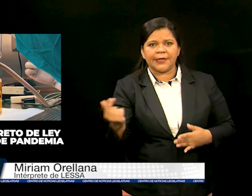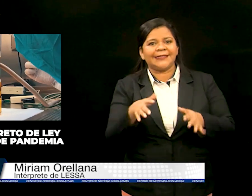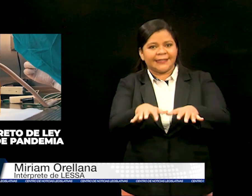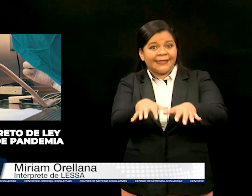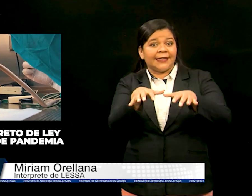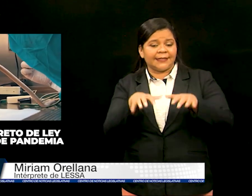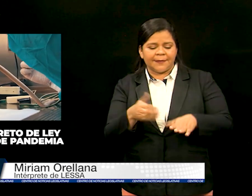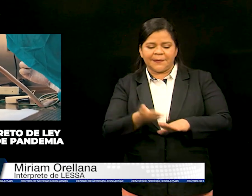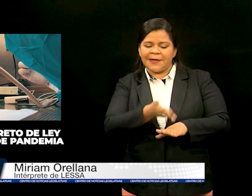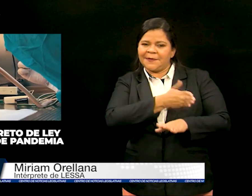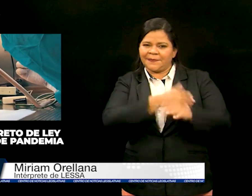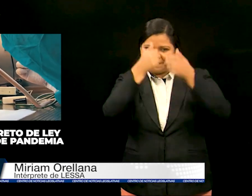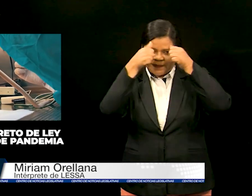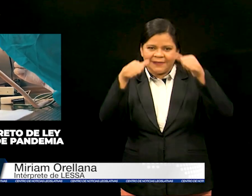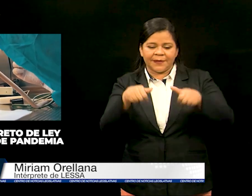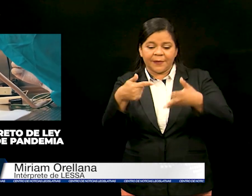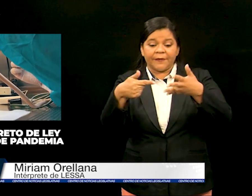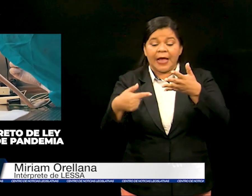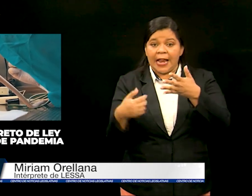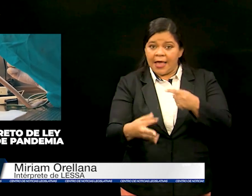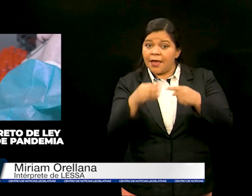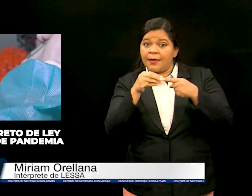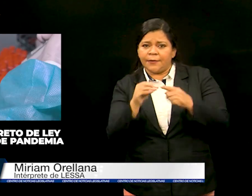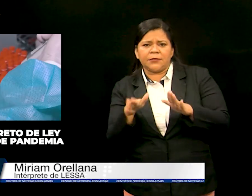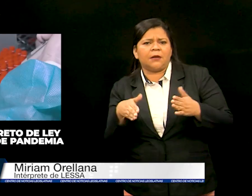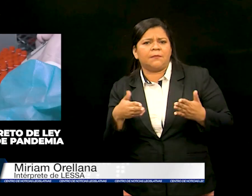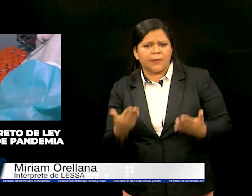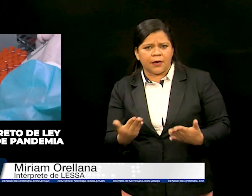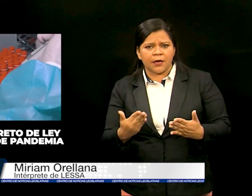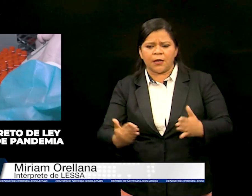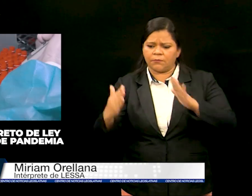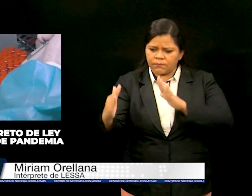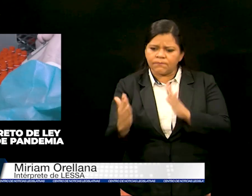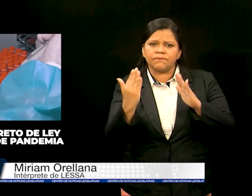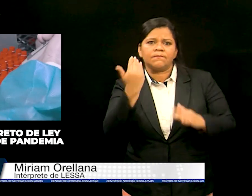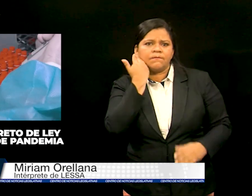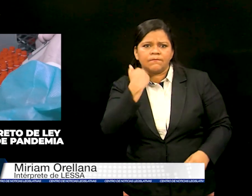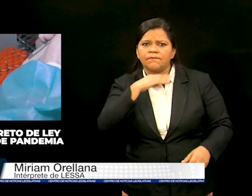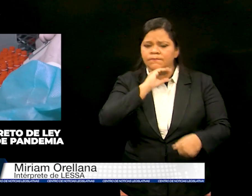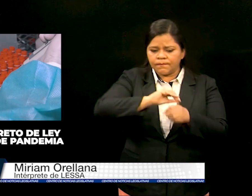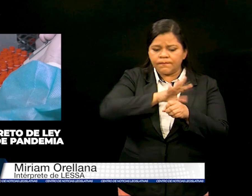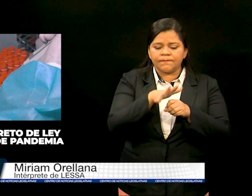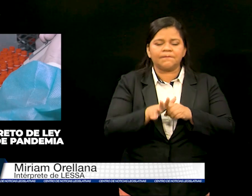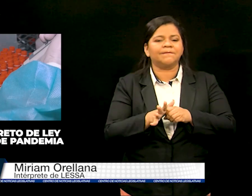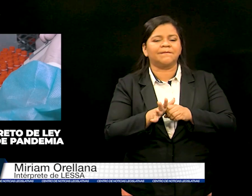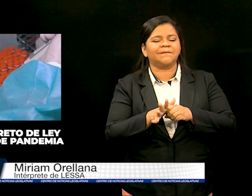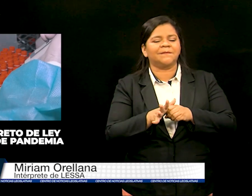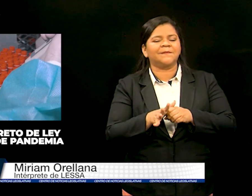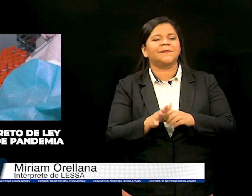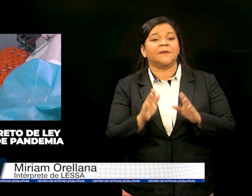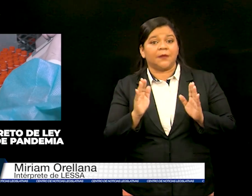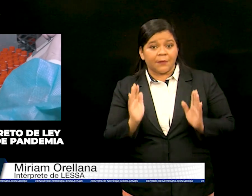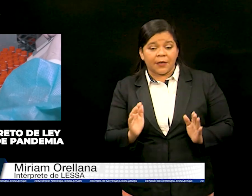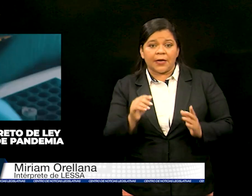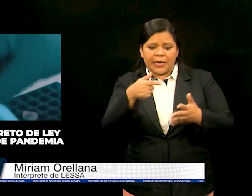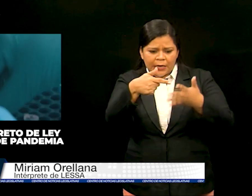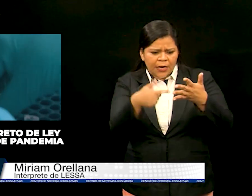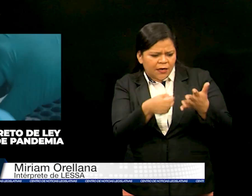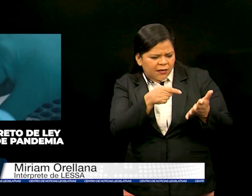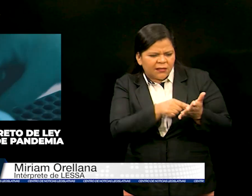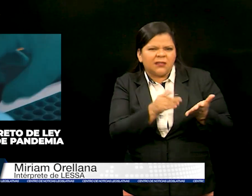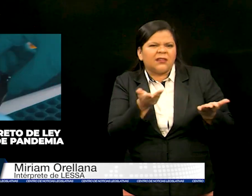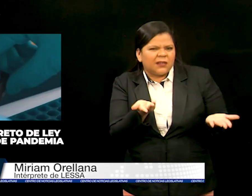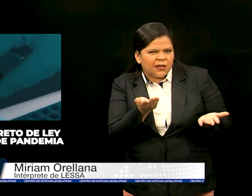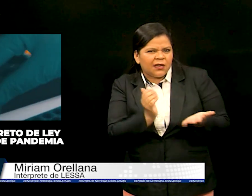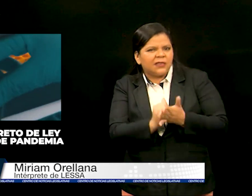Legislativo aprobó la Ley Especial Transitoria para contener la pandemia por la enfermedad COVID-19, la cual tiene por objeto